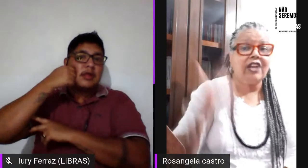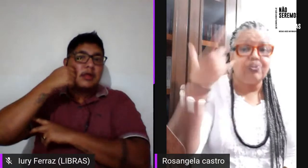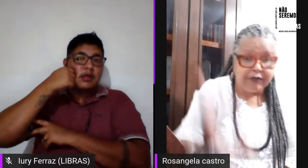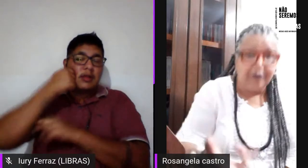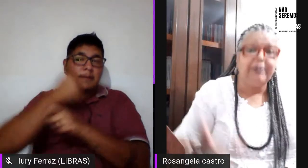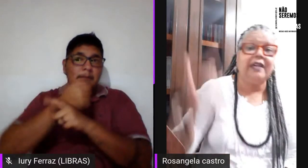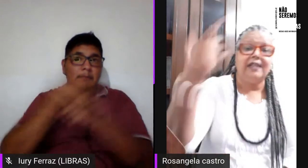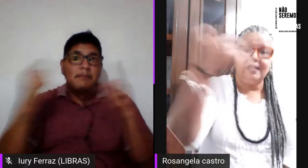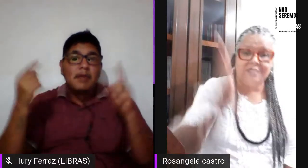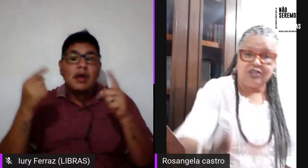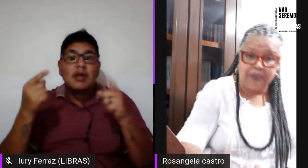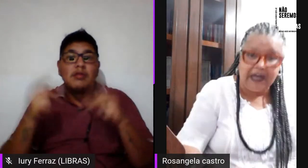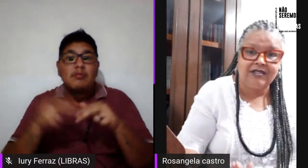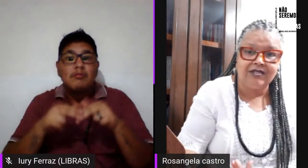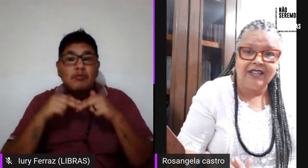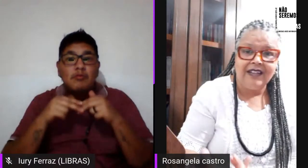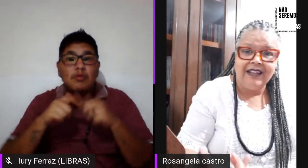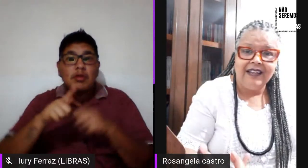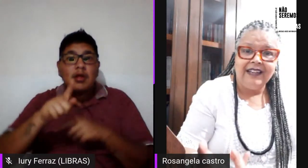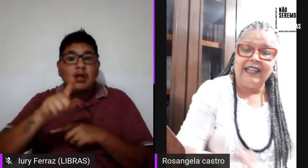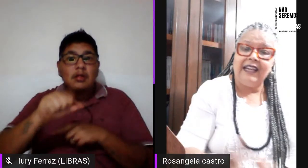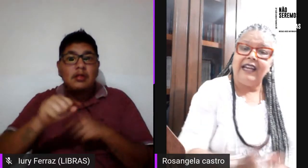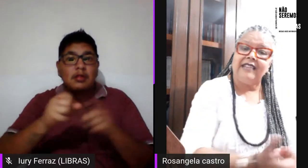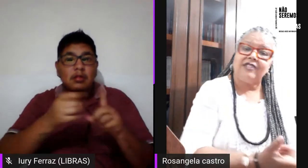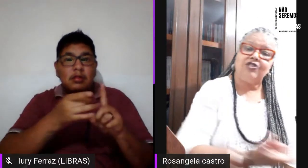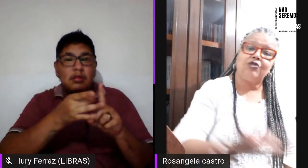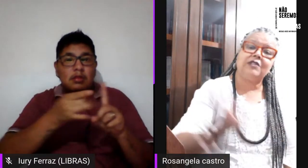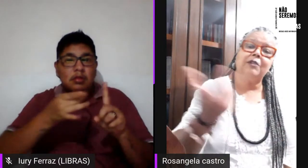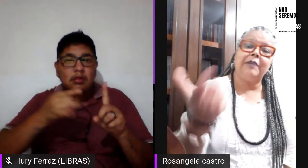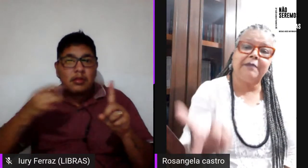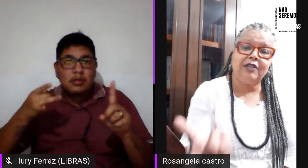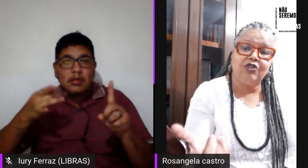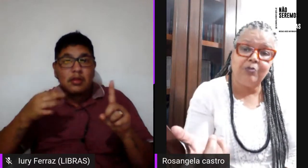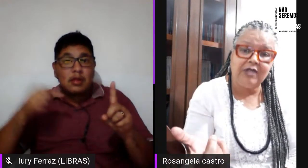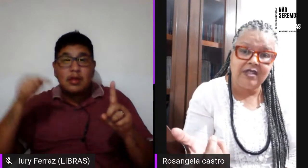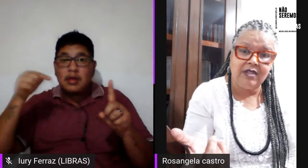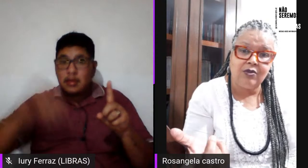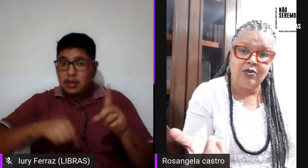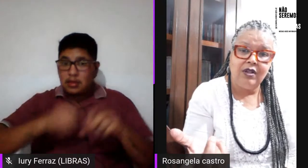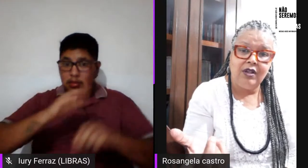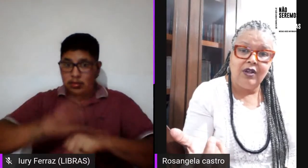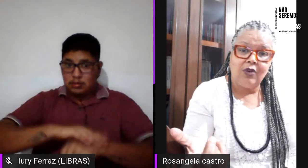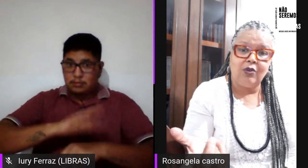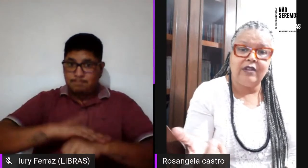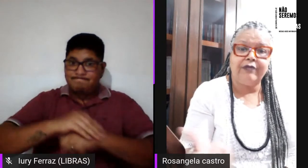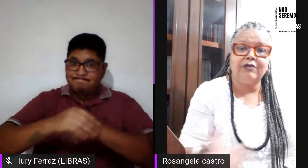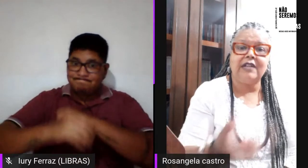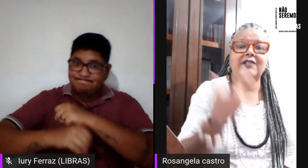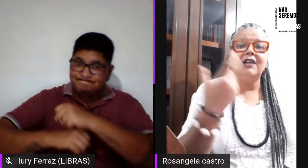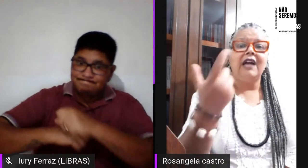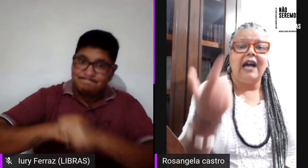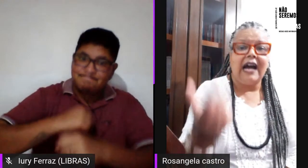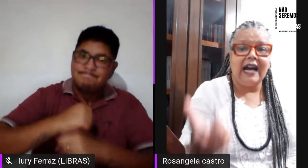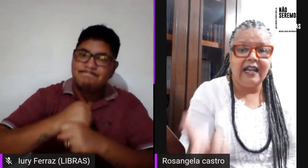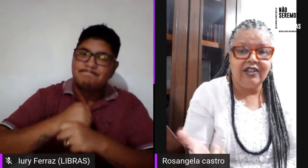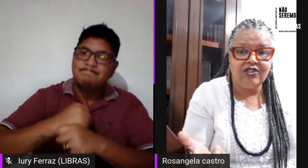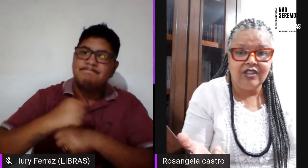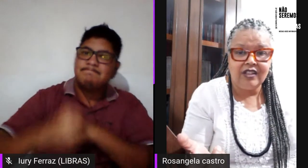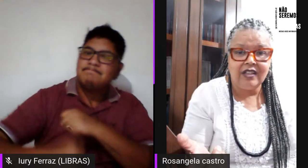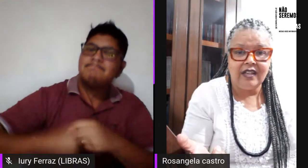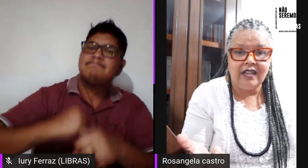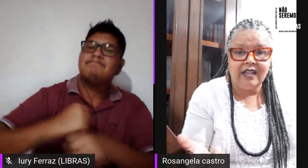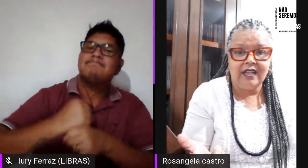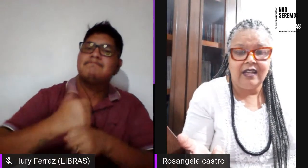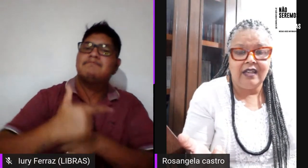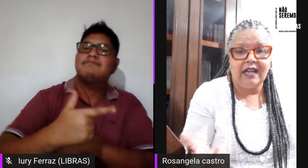conta de lesbofobia nesse espaço, né, essa discussão passa para 2005, quando é fundada a rede